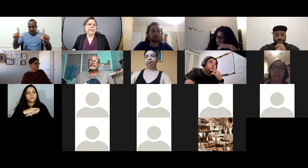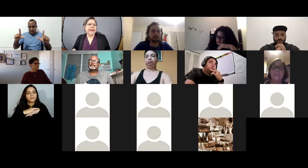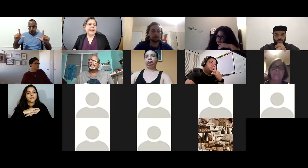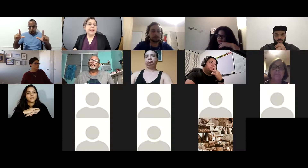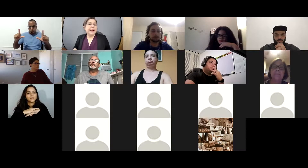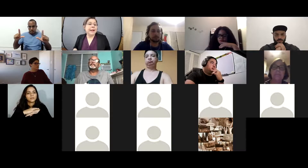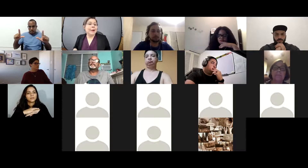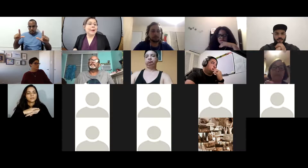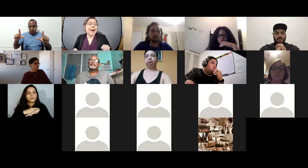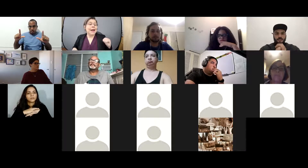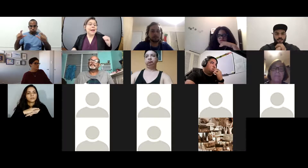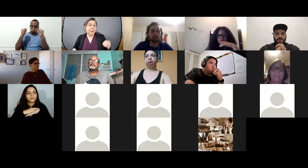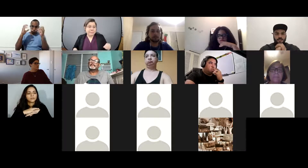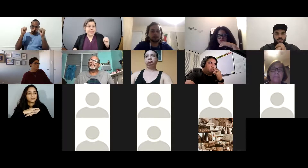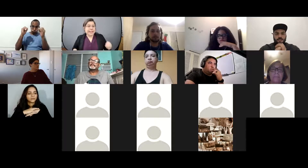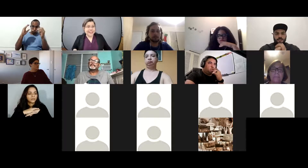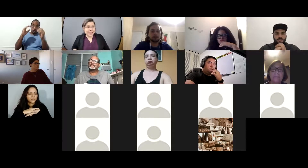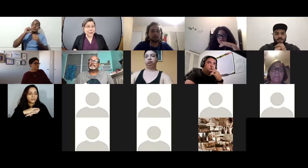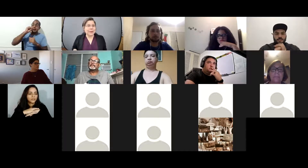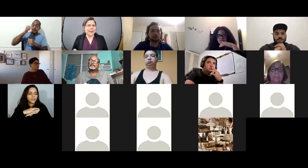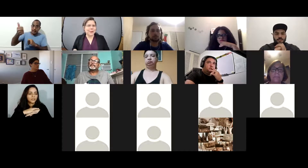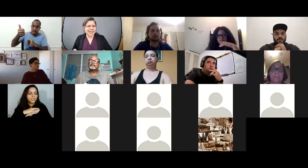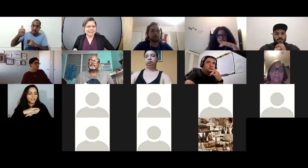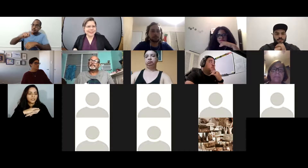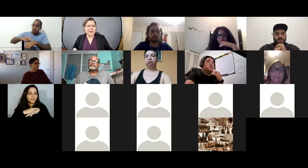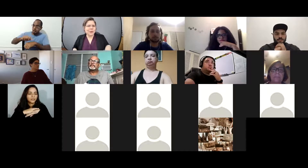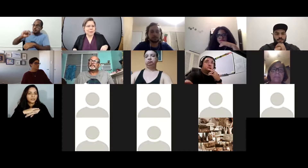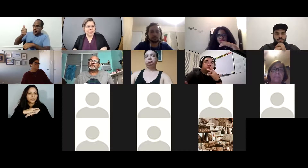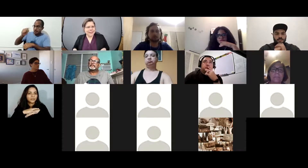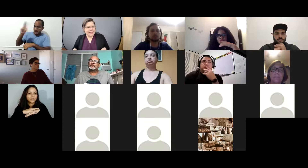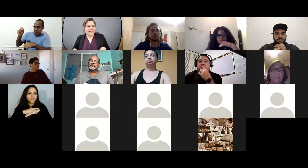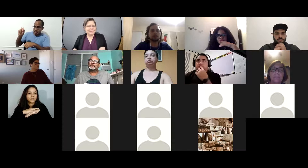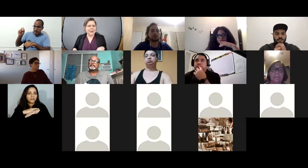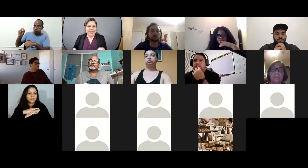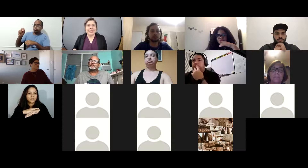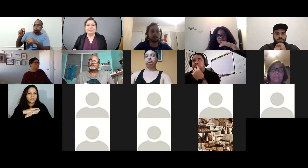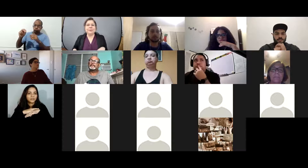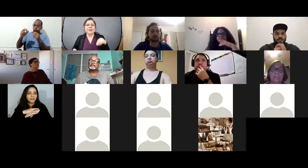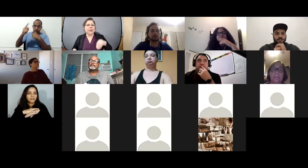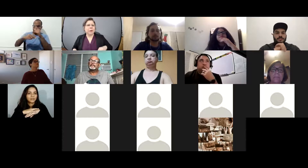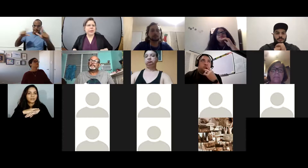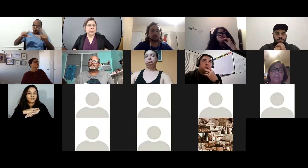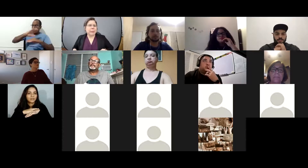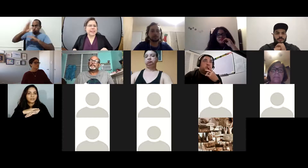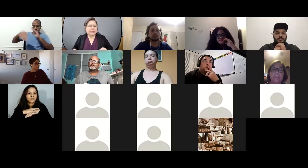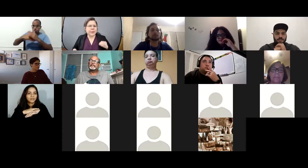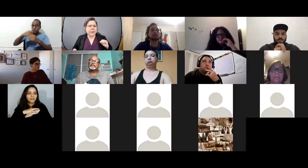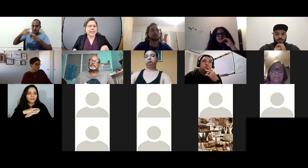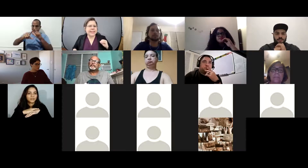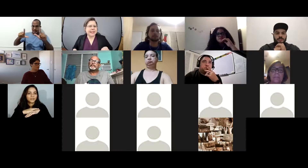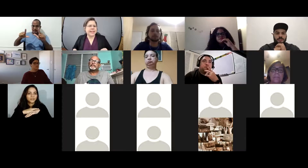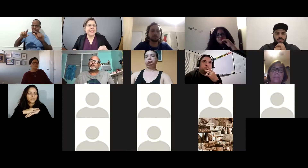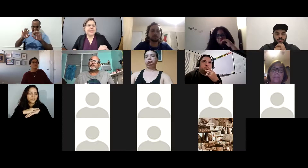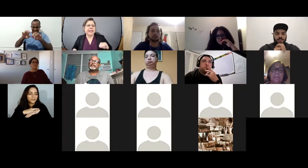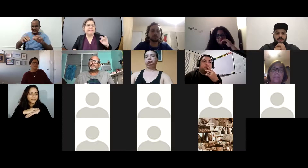para una invitación para los eventos como este por ejemplo lo podemos pasar